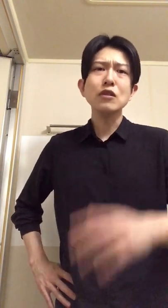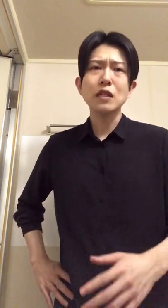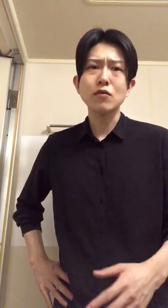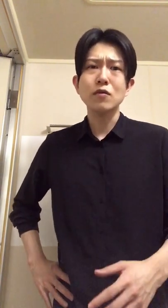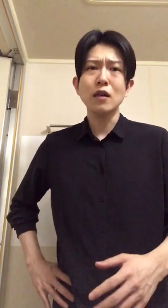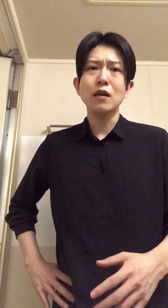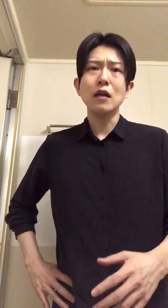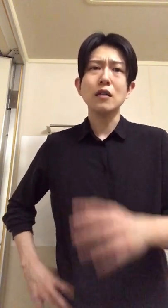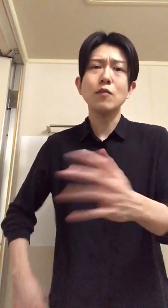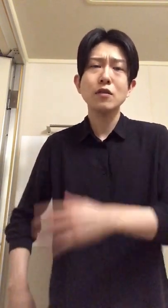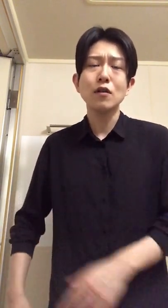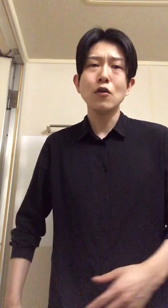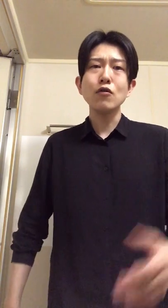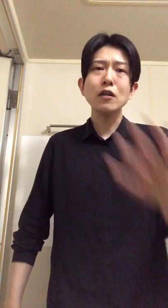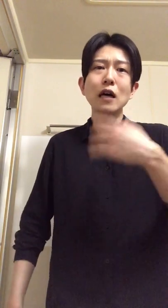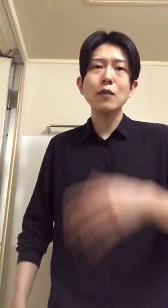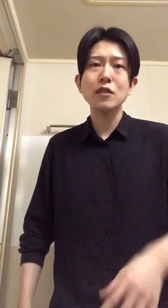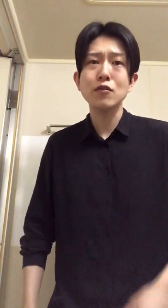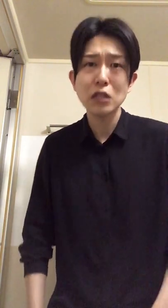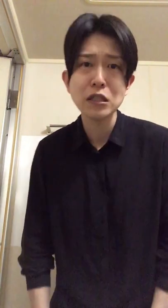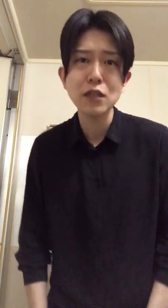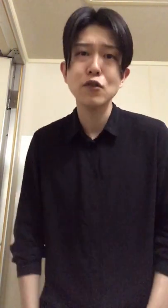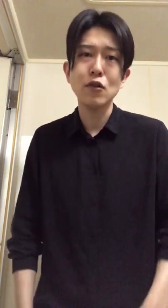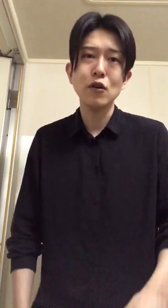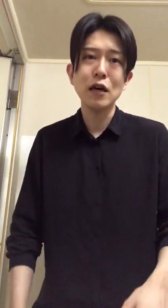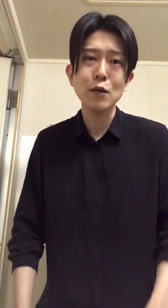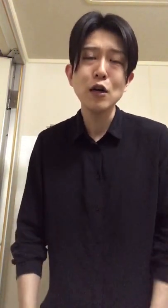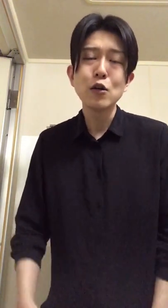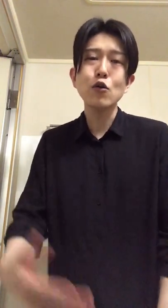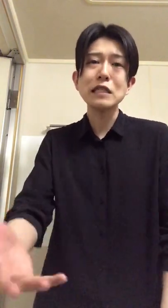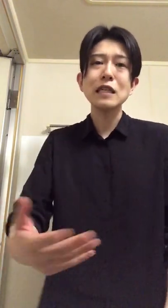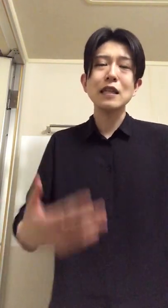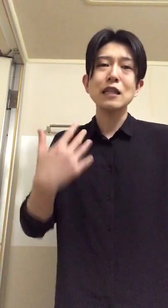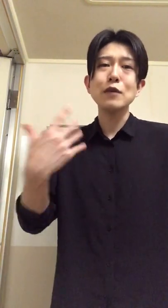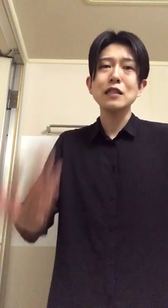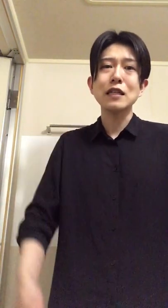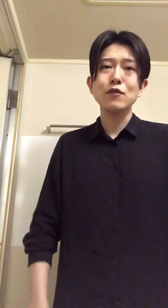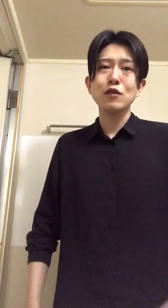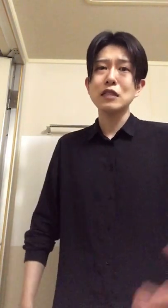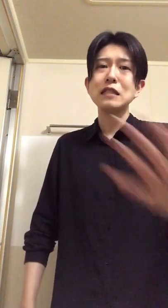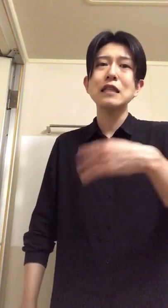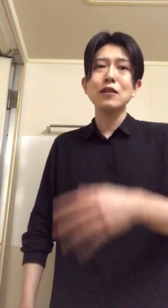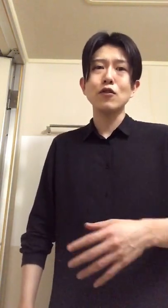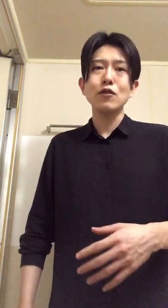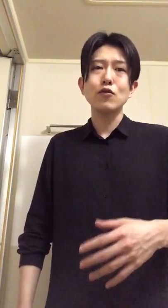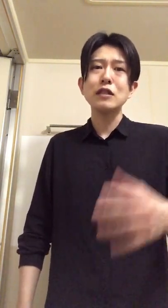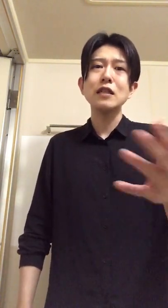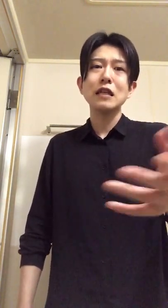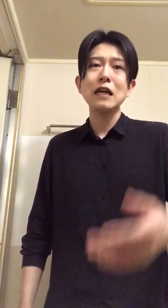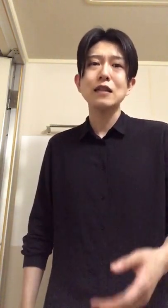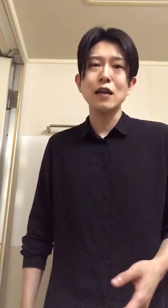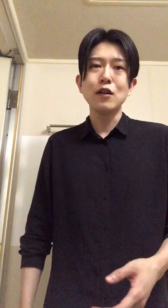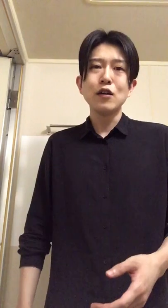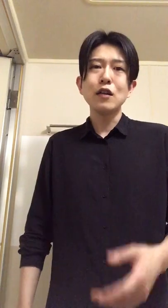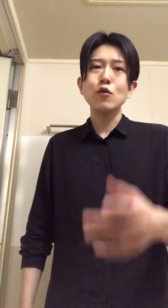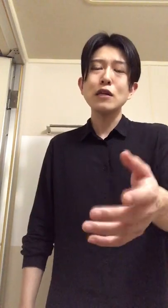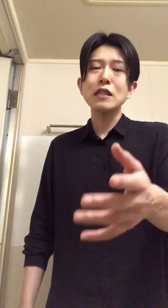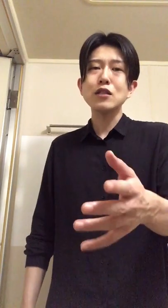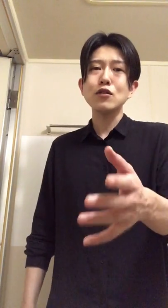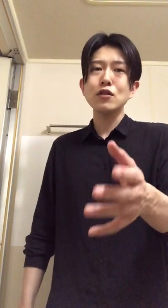いいじゃんそんな頭下げ俺だって頭下げる全然できるよ頭土下座だって頭下げるの全然できるよ土下座なんて簡単だから土下座する